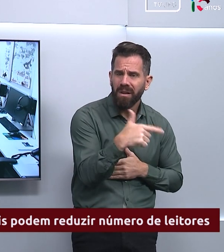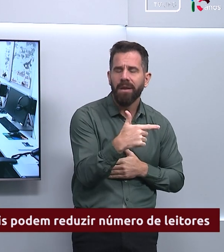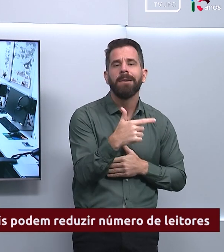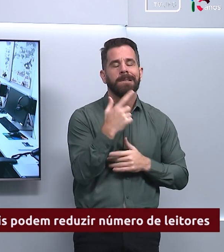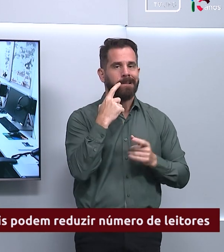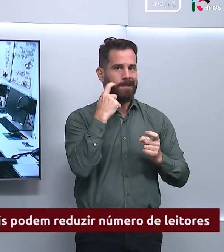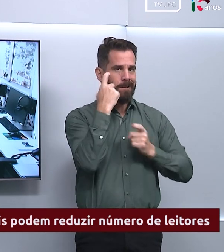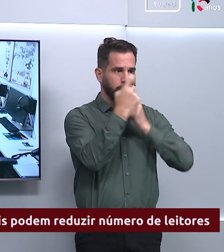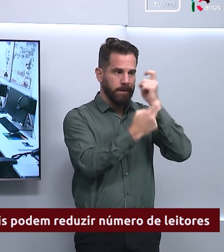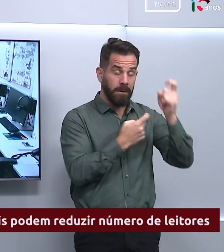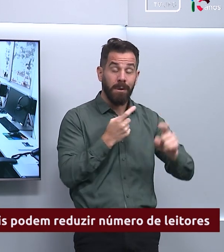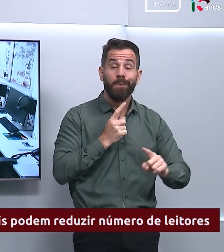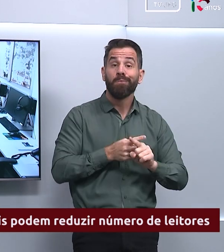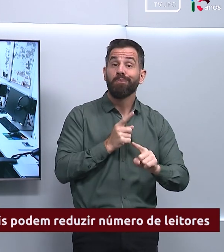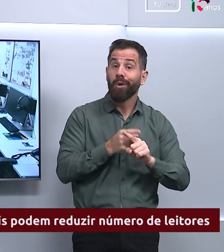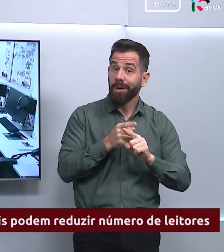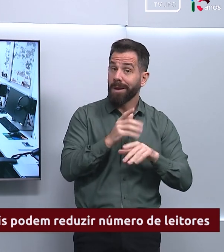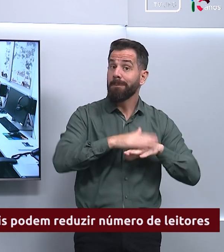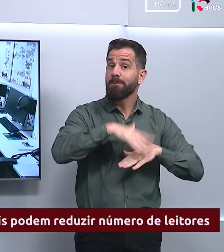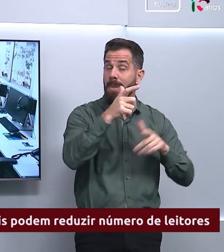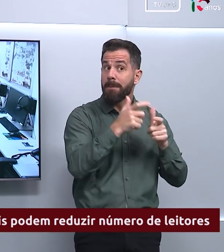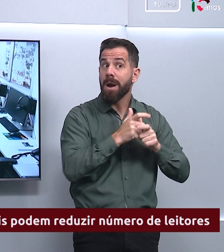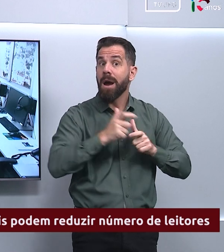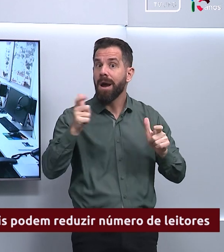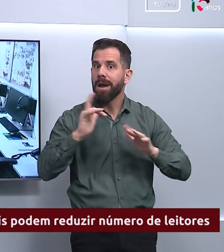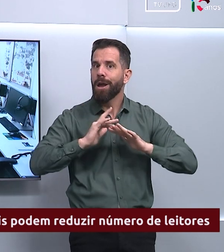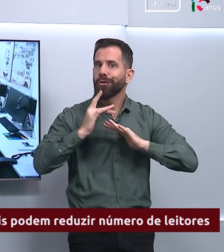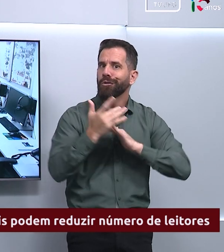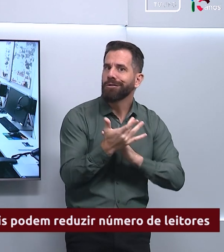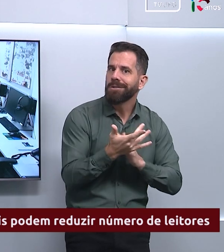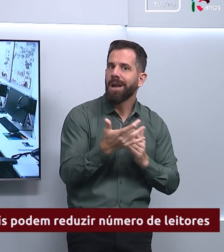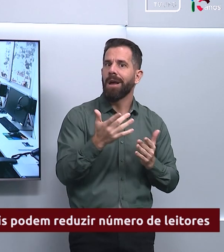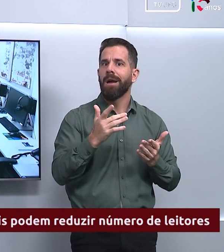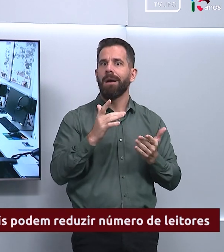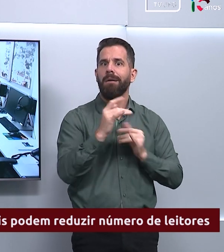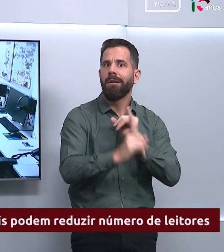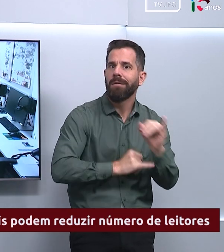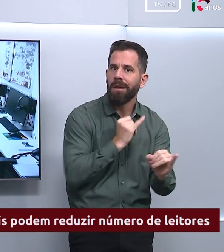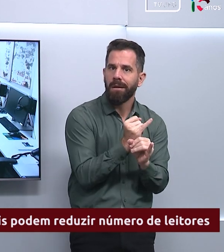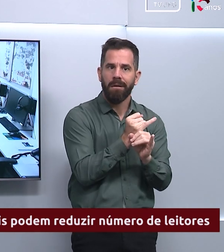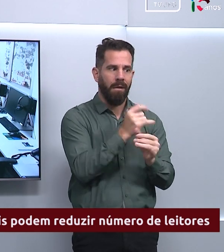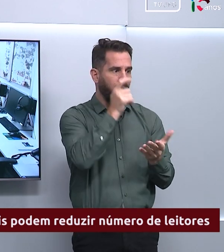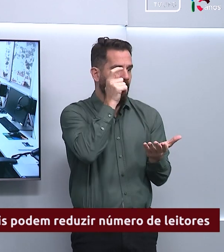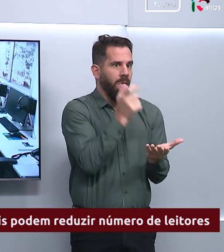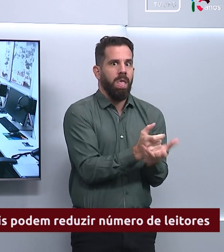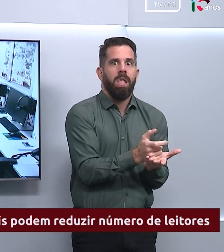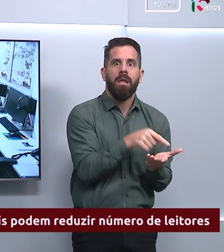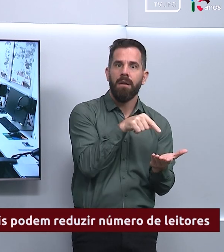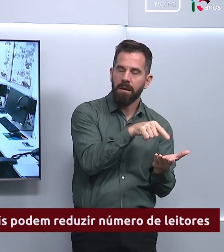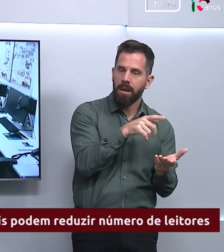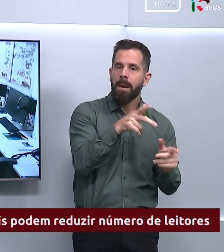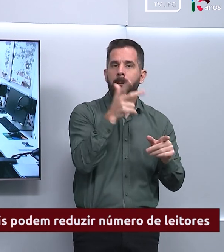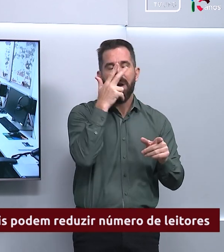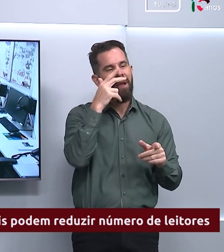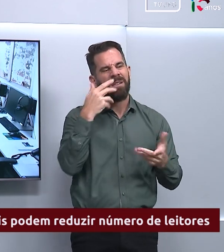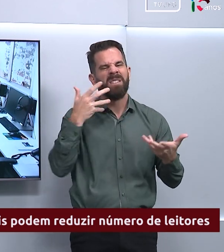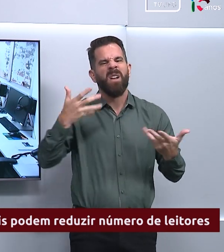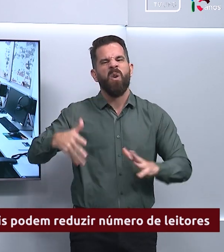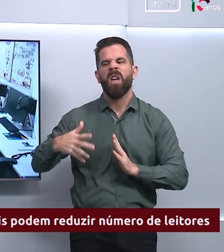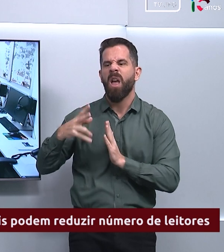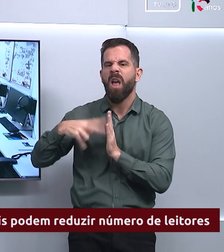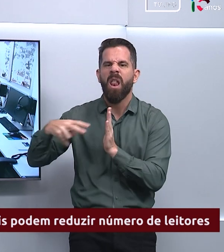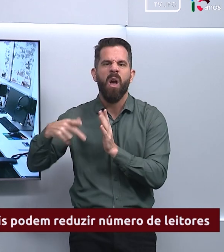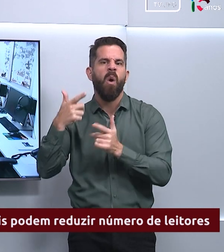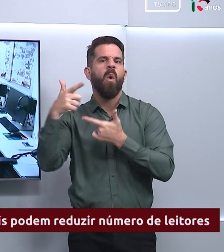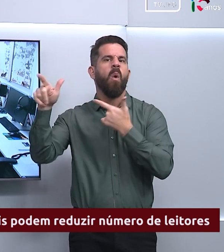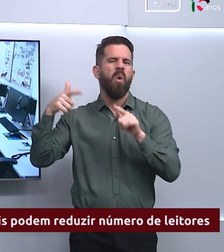digitais e redes sociais, há uma competição pela atenção dos jovens, o que pode desviar o interesse de atividades